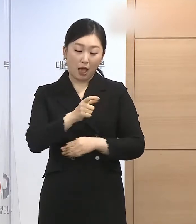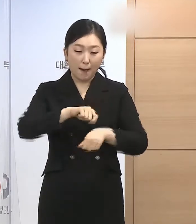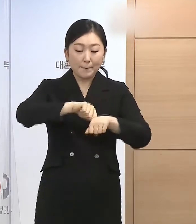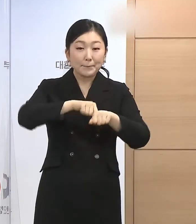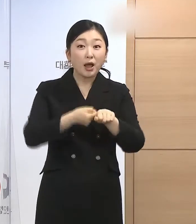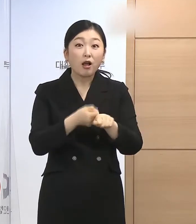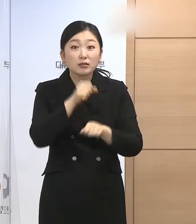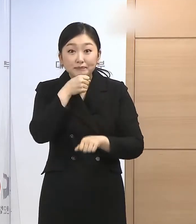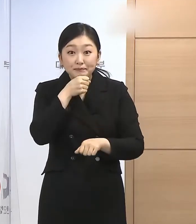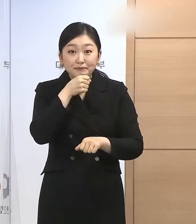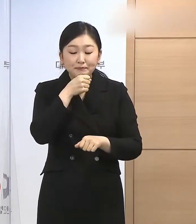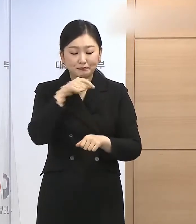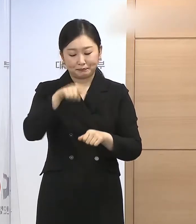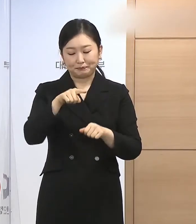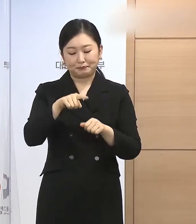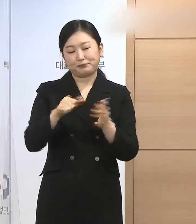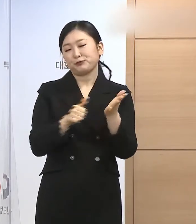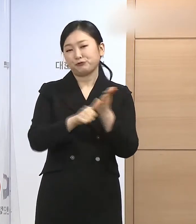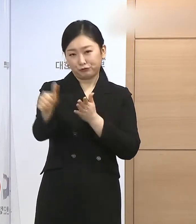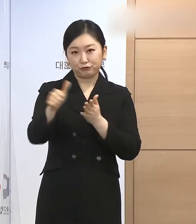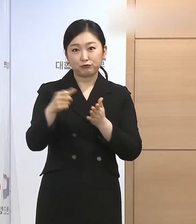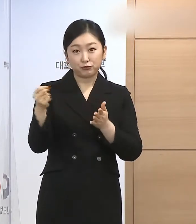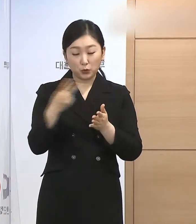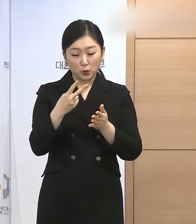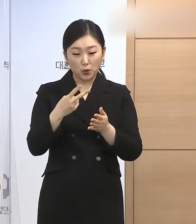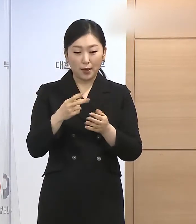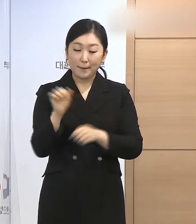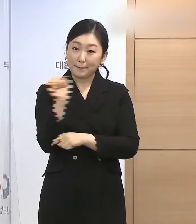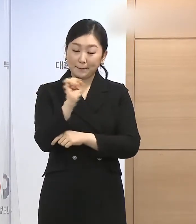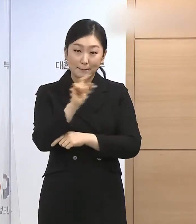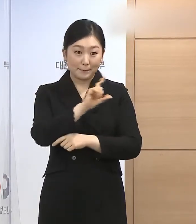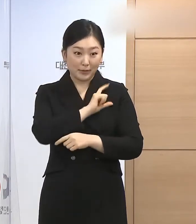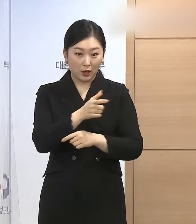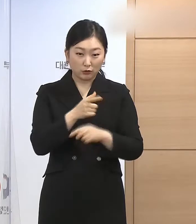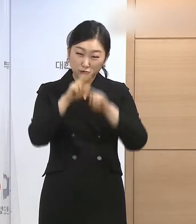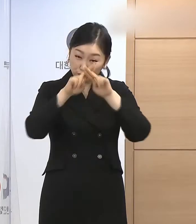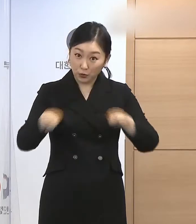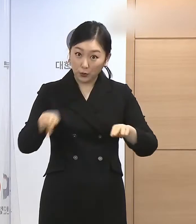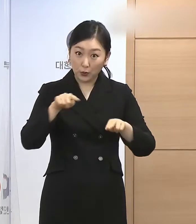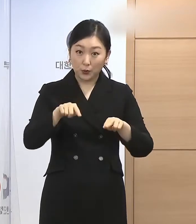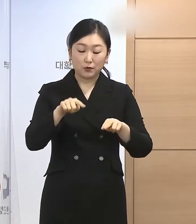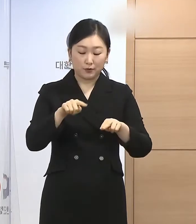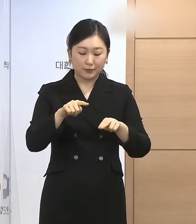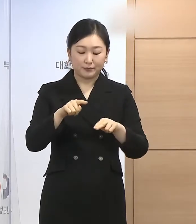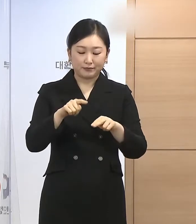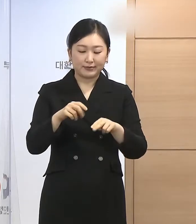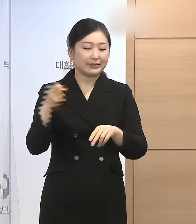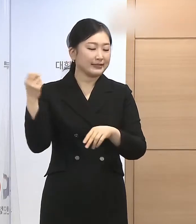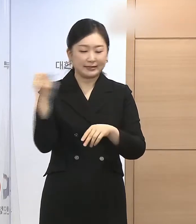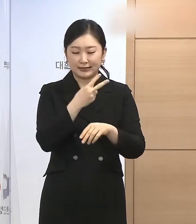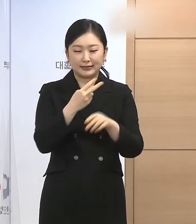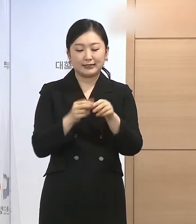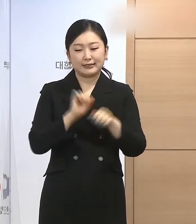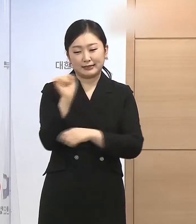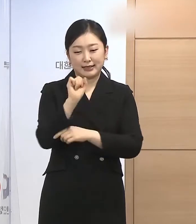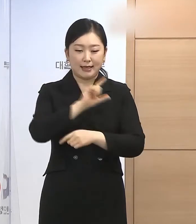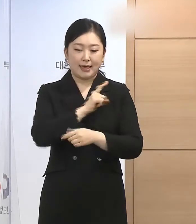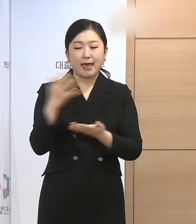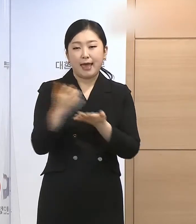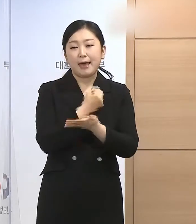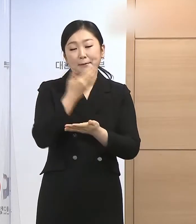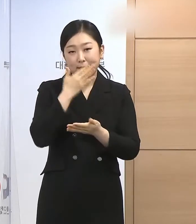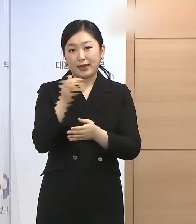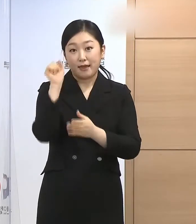삭제하거나 면허정지, 취소처분의 집행을 면제하고 재취득 결격 기간을 해제하며 어업인